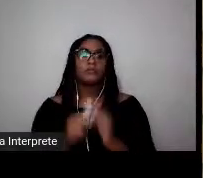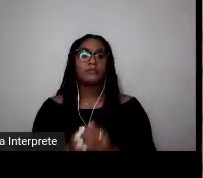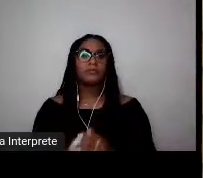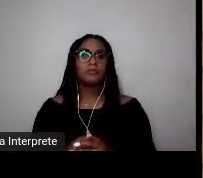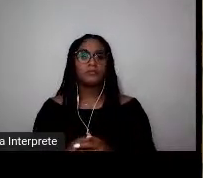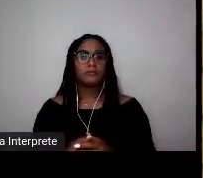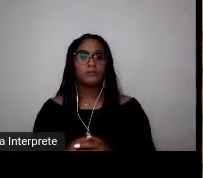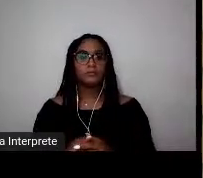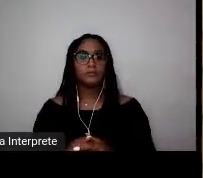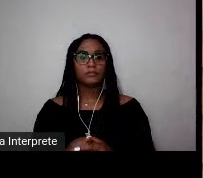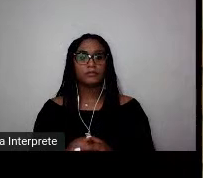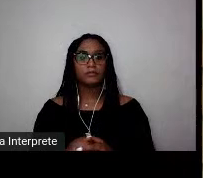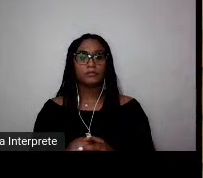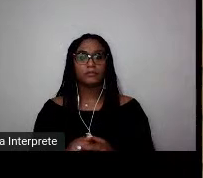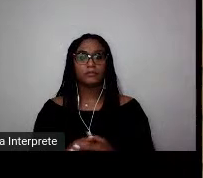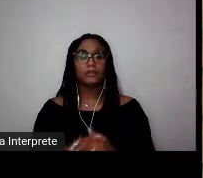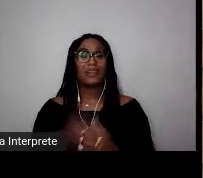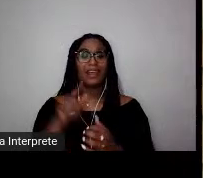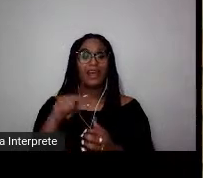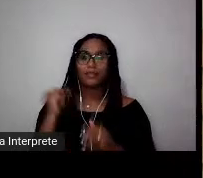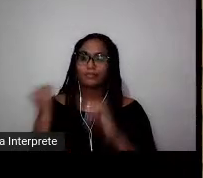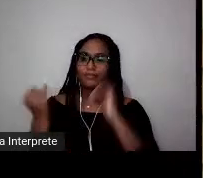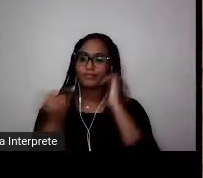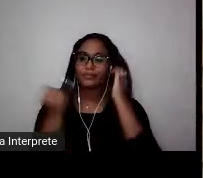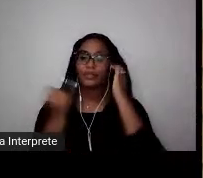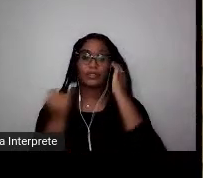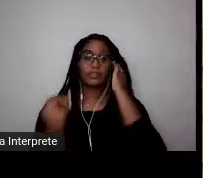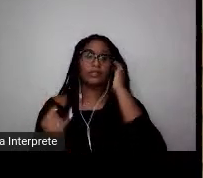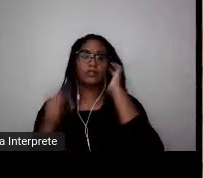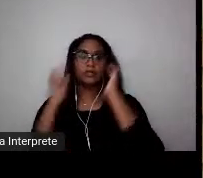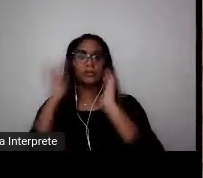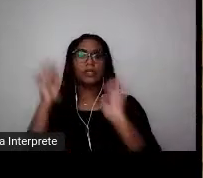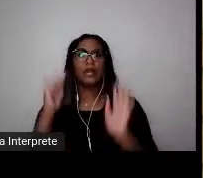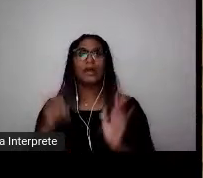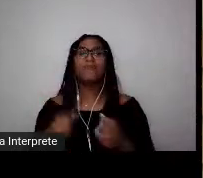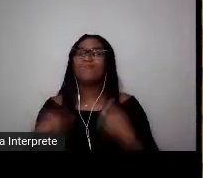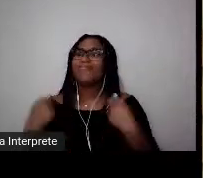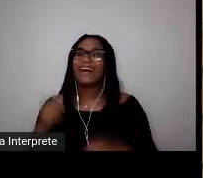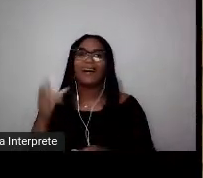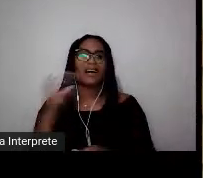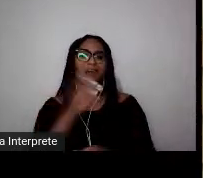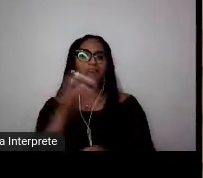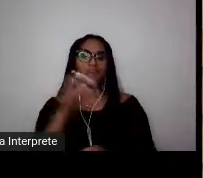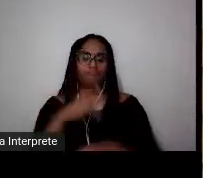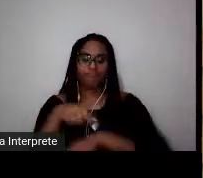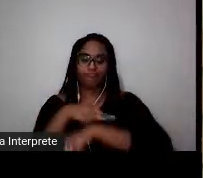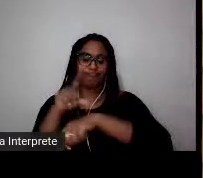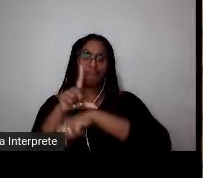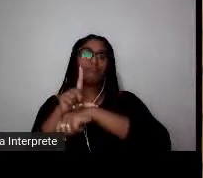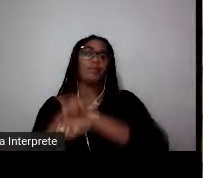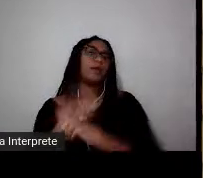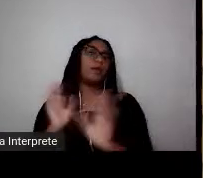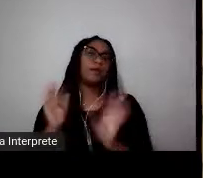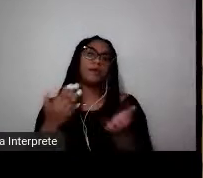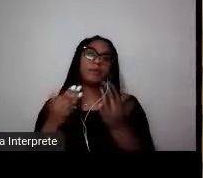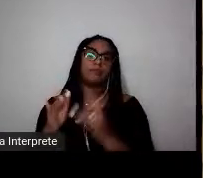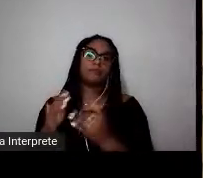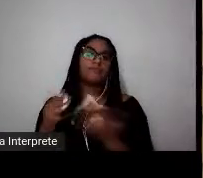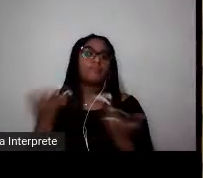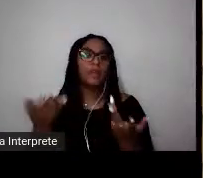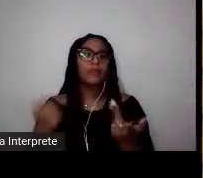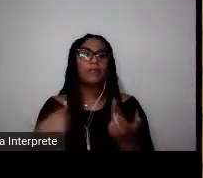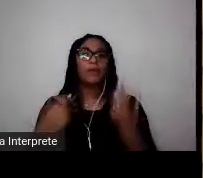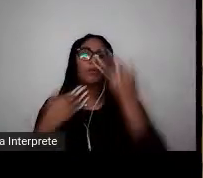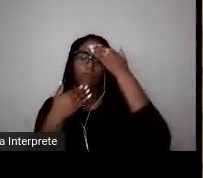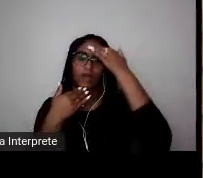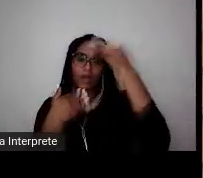E mais crítica porque é urgente, é necessário que se faça isso. Enfim, agradeço o espaço